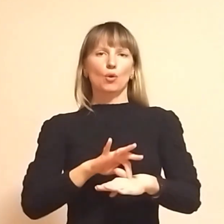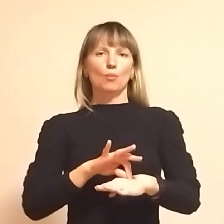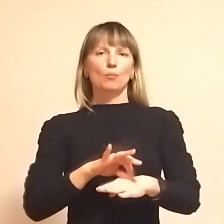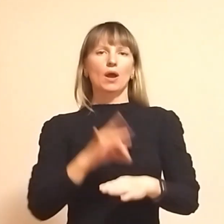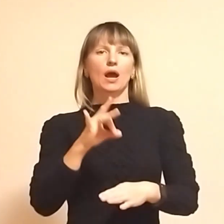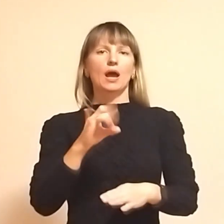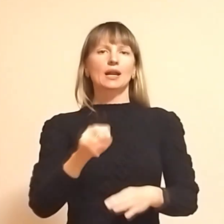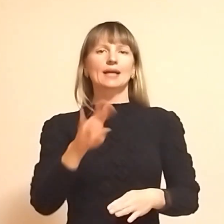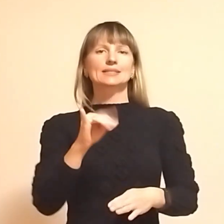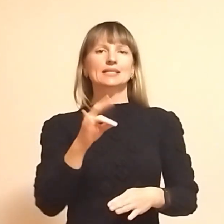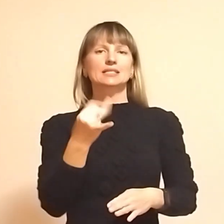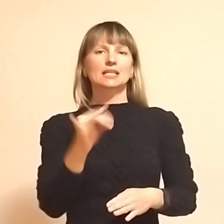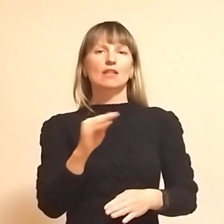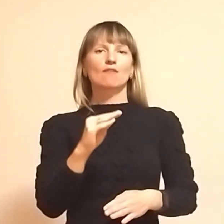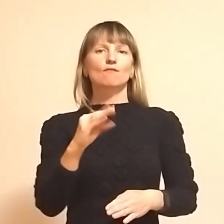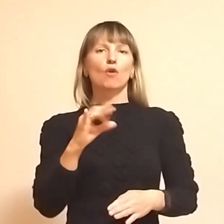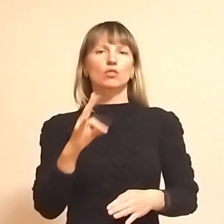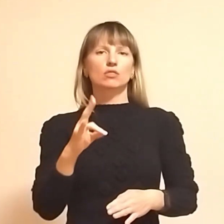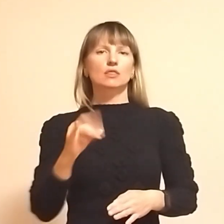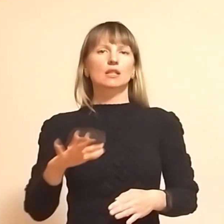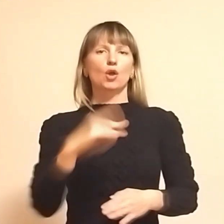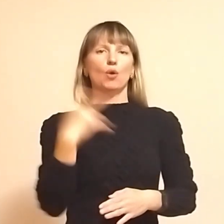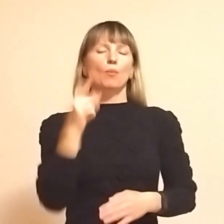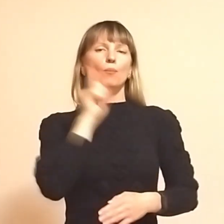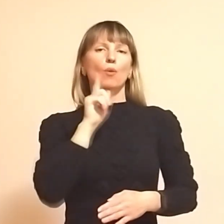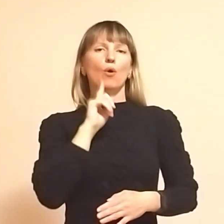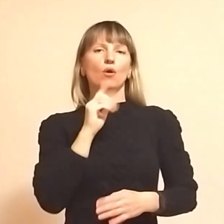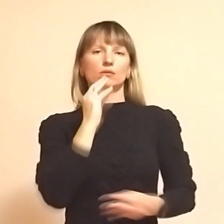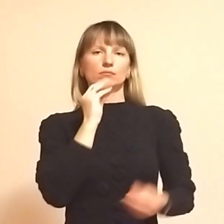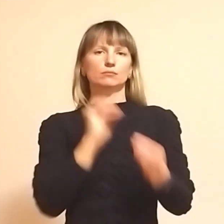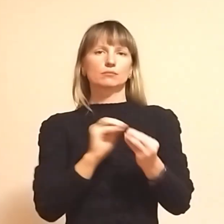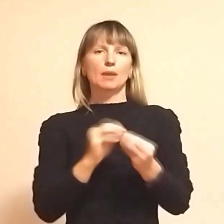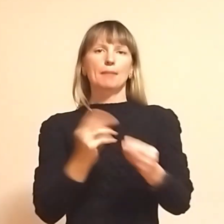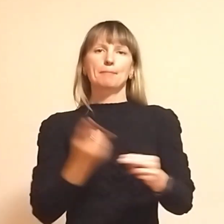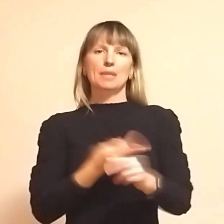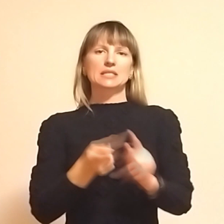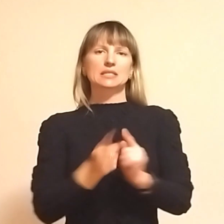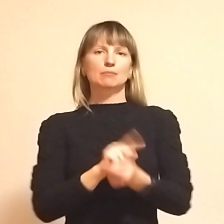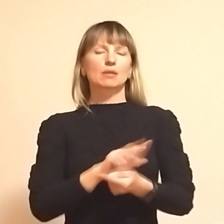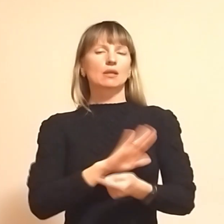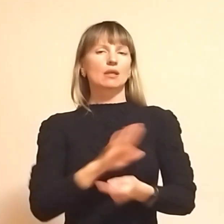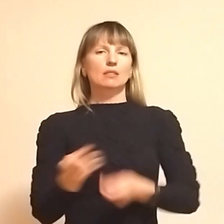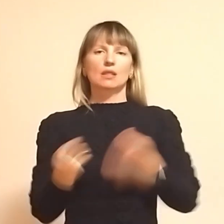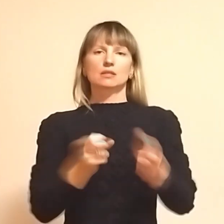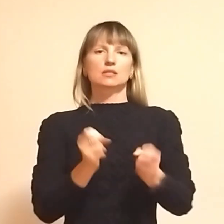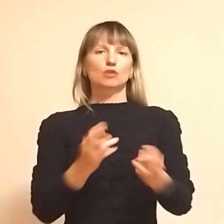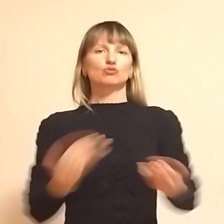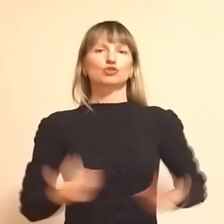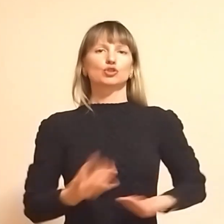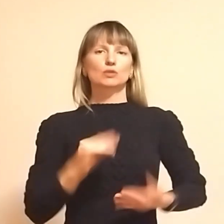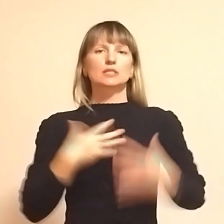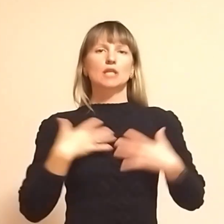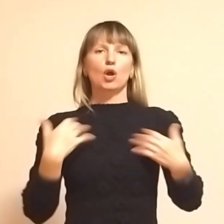радіаційний фон на території області поки залишається без змін та наносить загрозу життю та здоров'ю